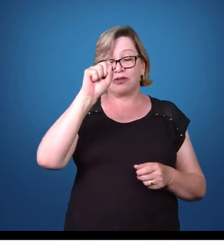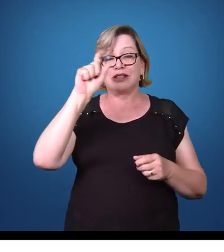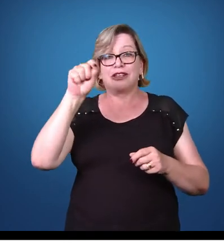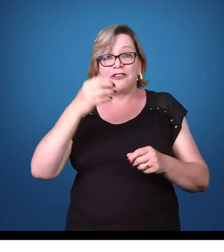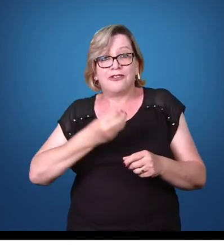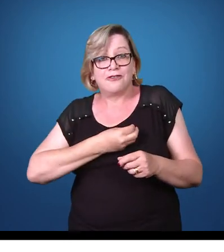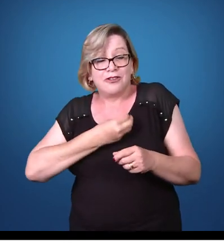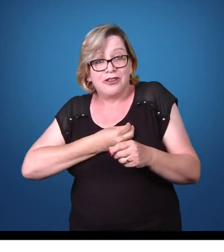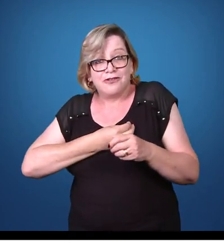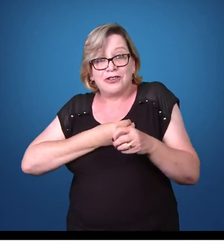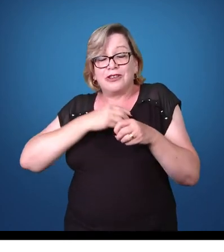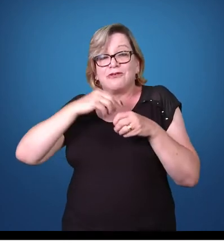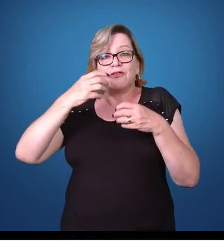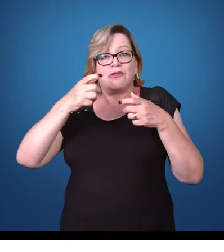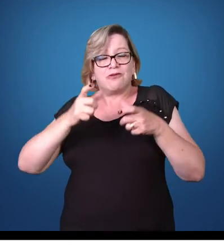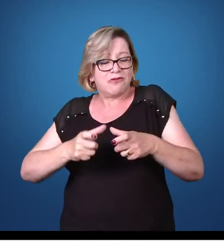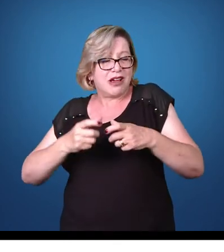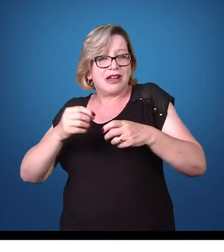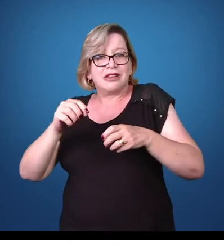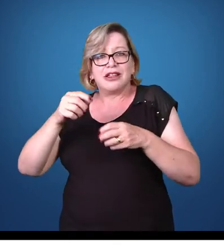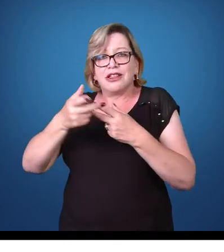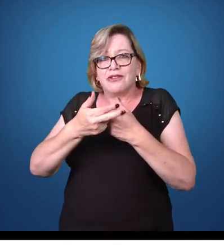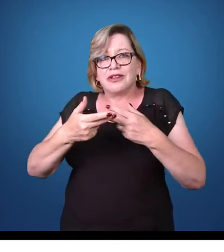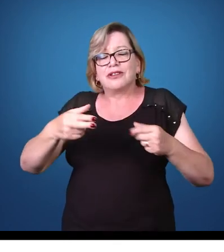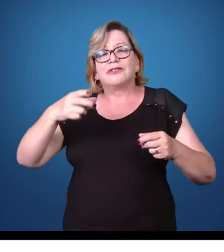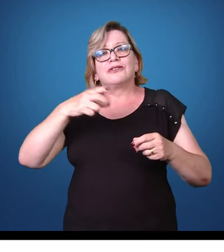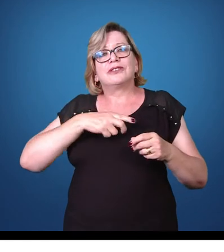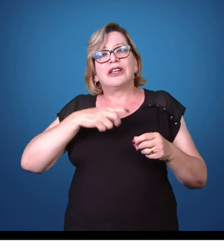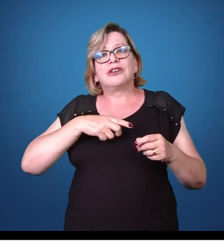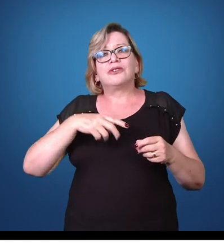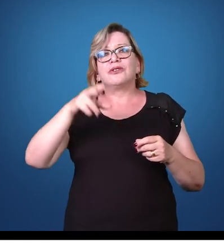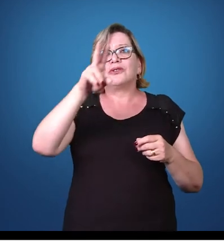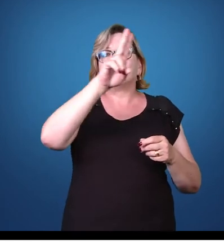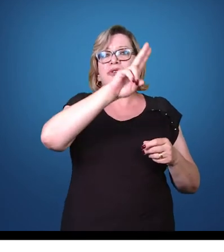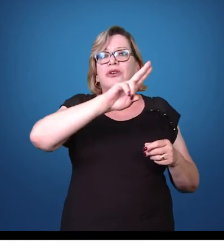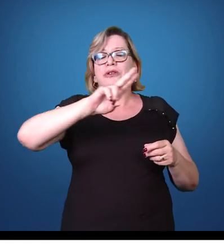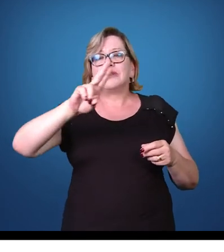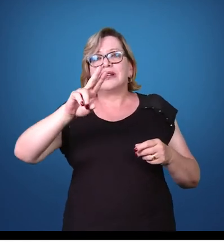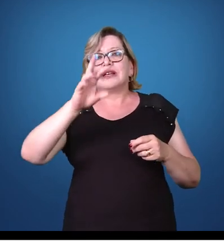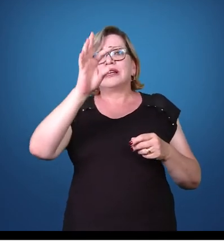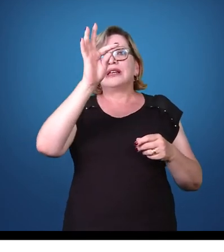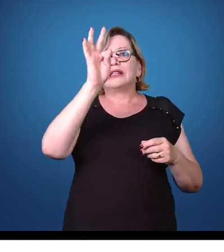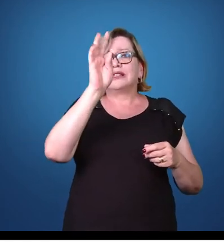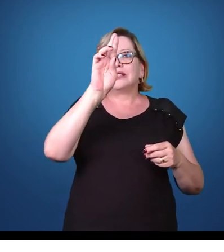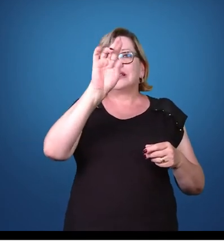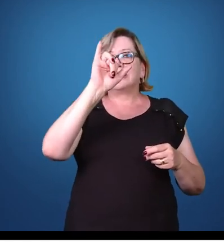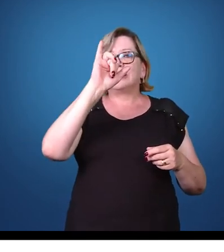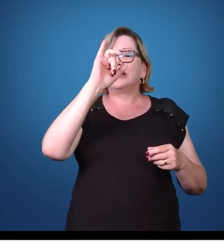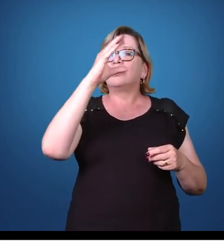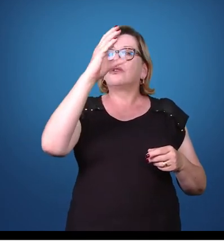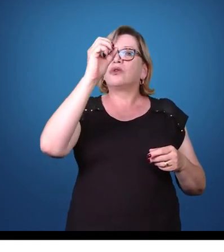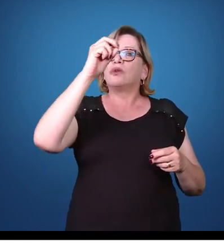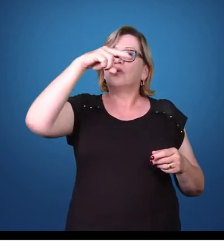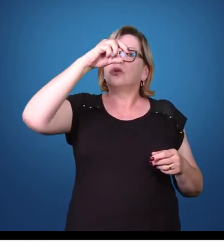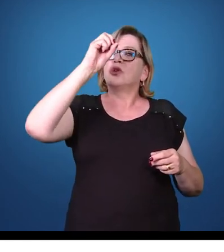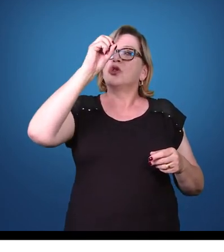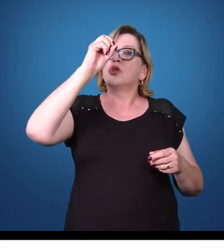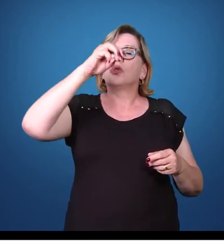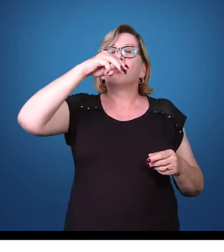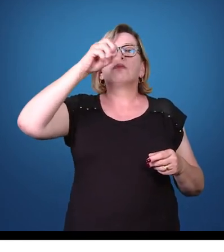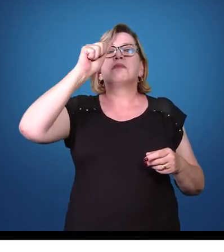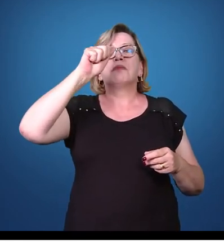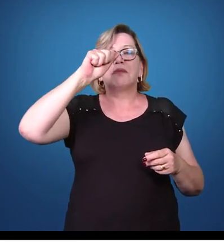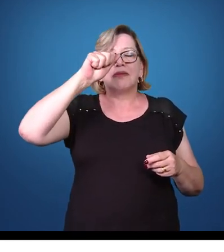cavidades do hospedeiro, nós temos o tricomonas vaginalis. O tricomonas vaginalis é um protozoário,